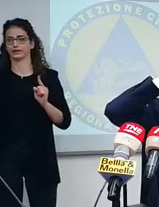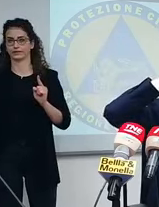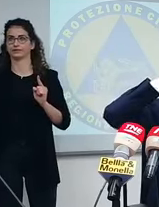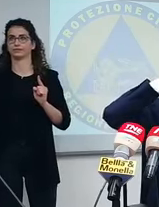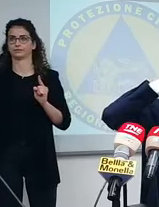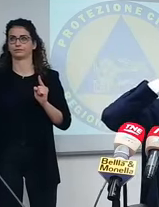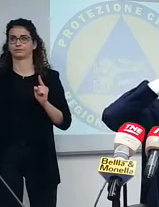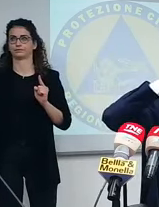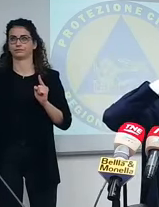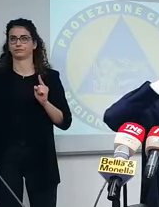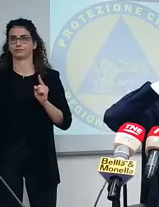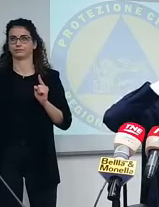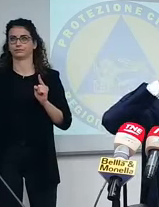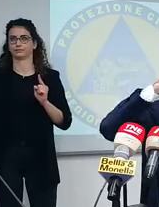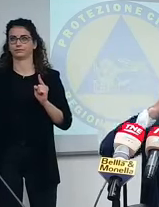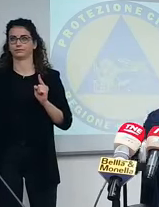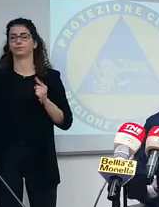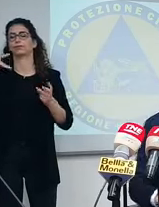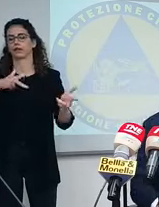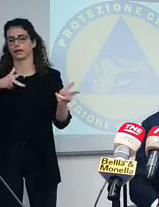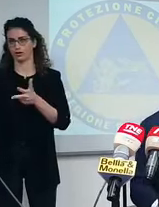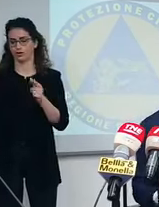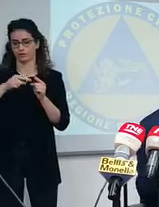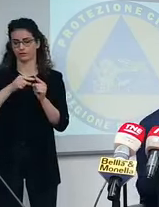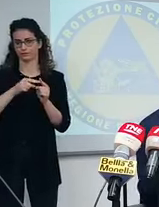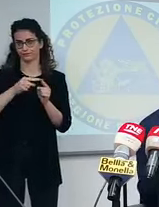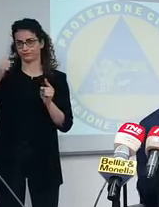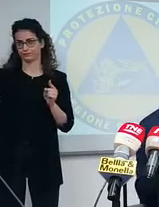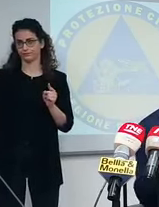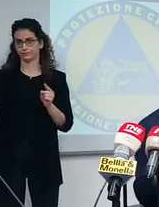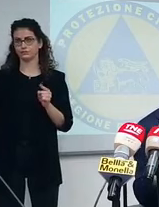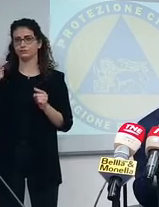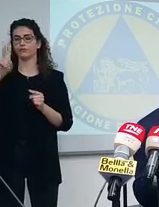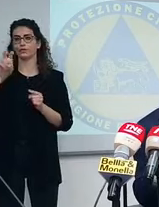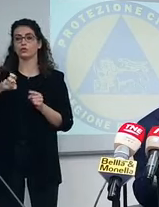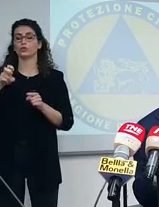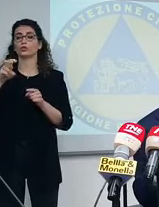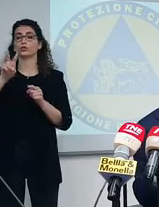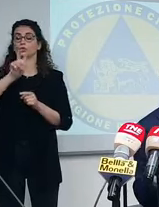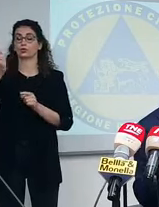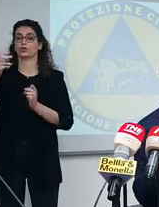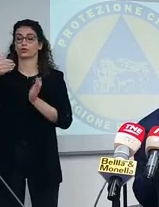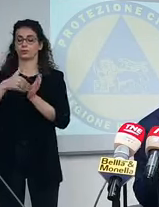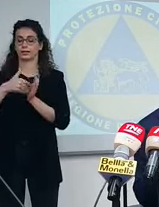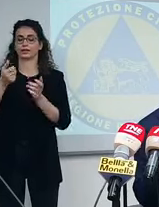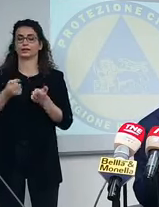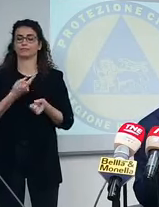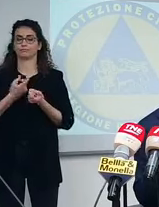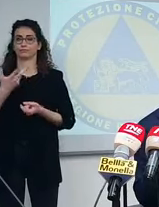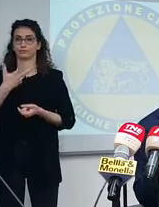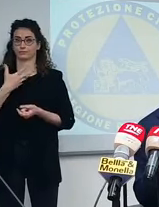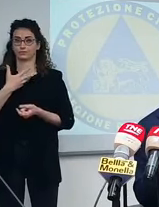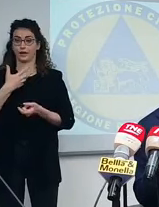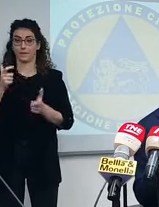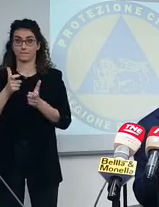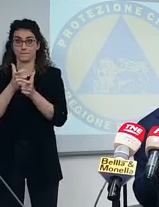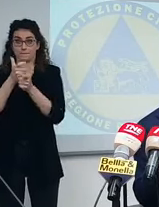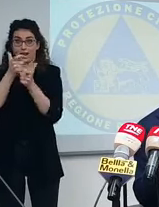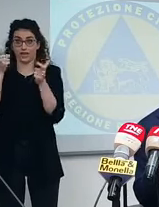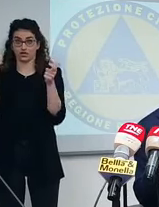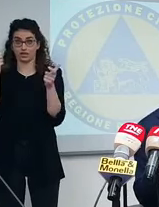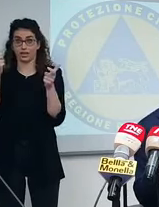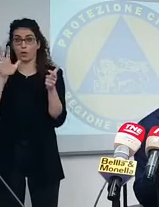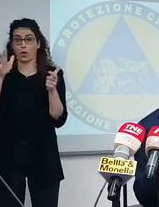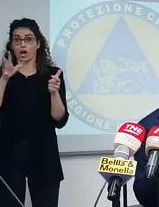giorno, ha sintomi gravi fino al ricovero. Quindi 200.000 hanno avuto sintomi. La stragrande grande maggioranza, se non la